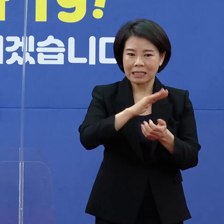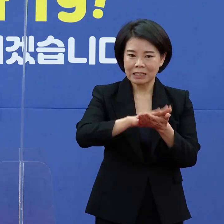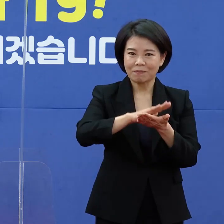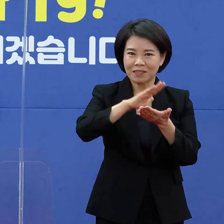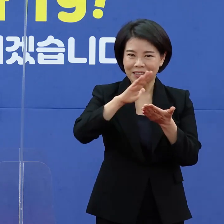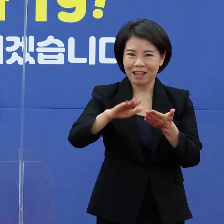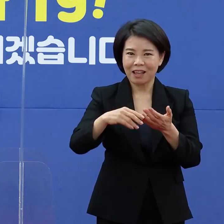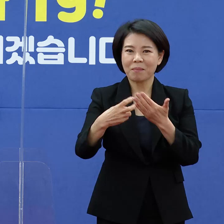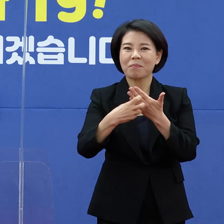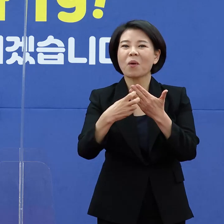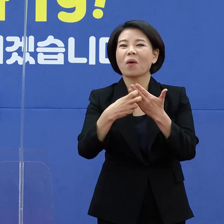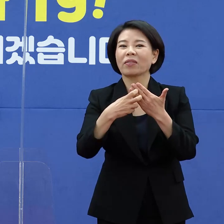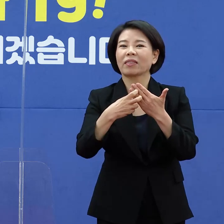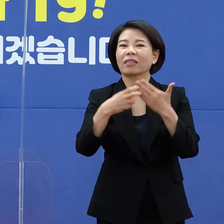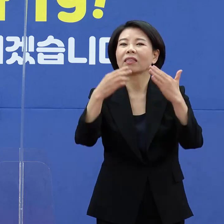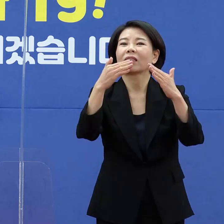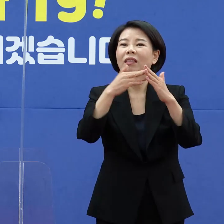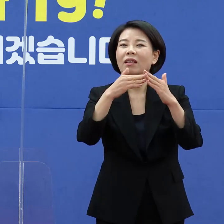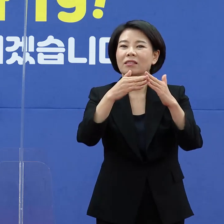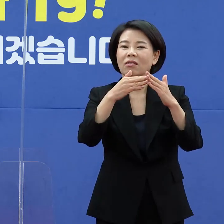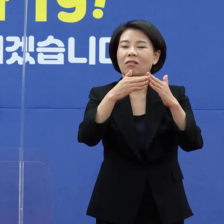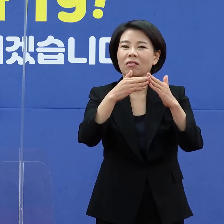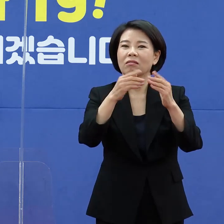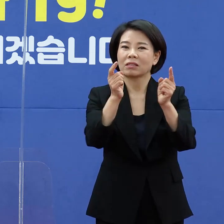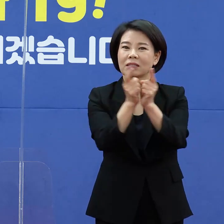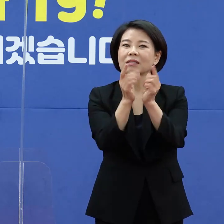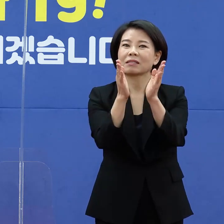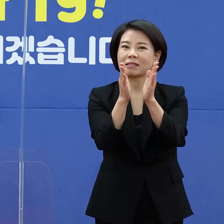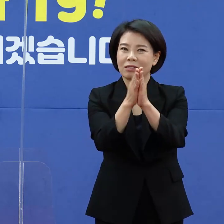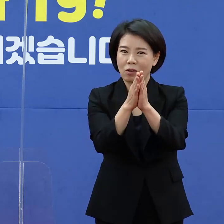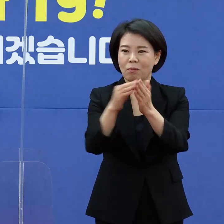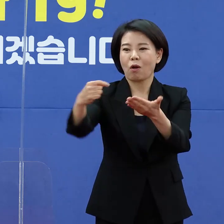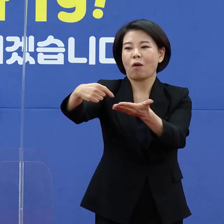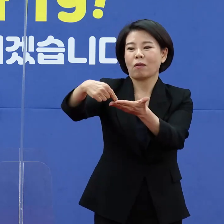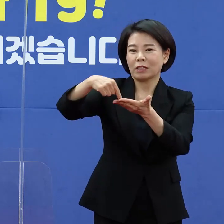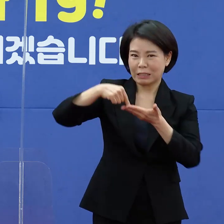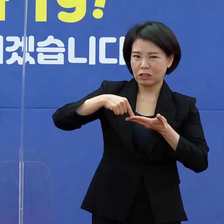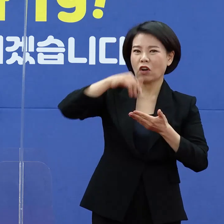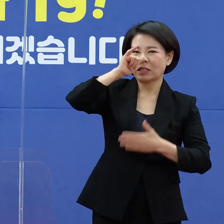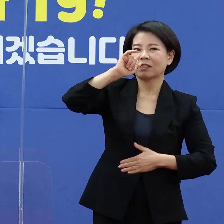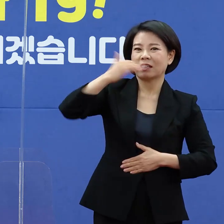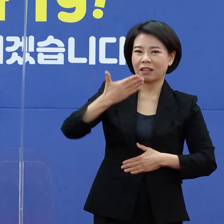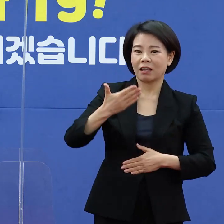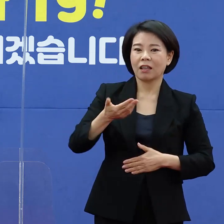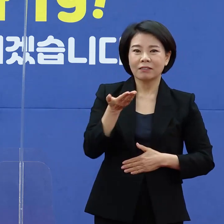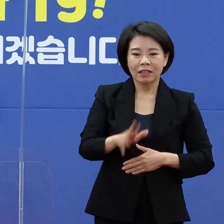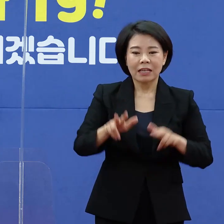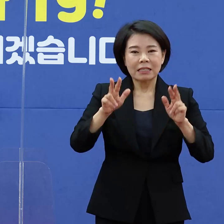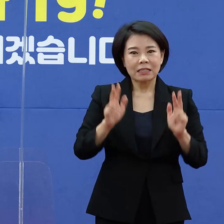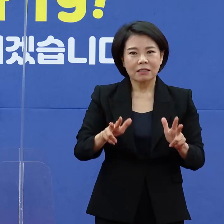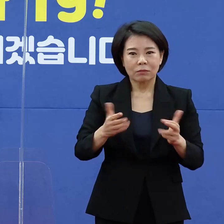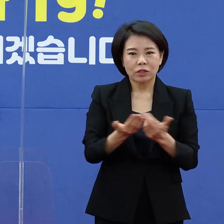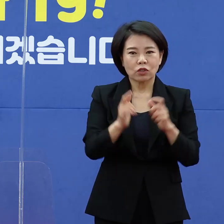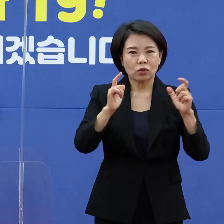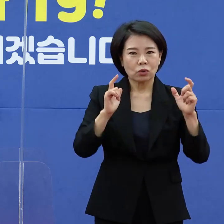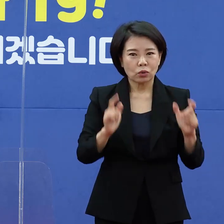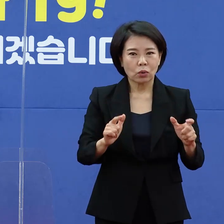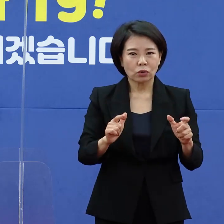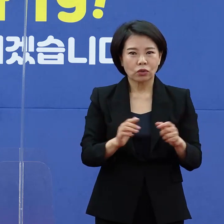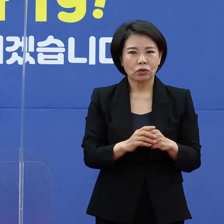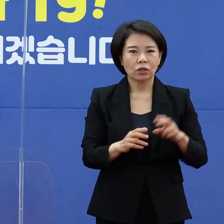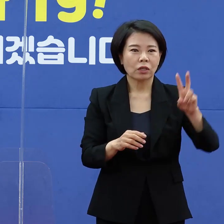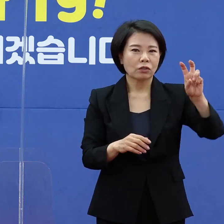의료기관에서 이제 스스로 신청을 해 줘야 됩니다. 그런데 현재 우리도에서 이제